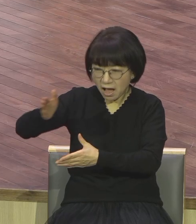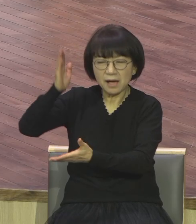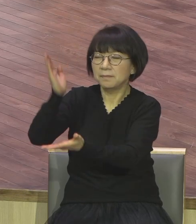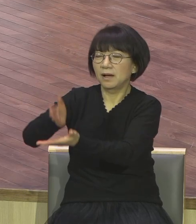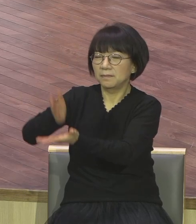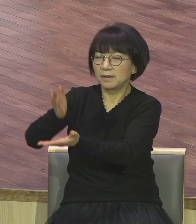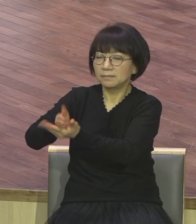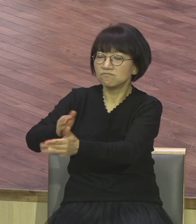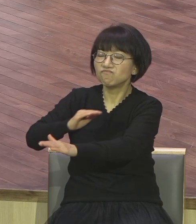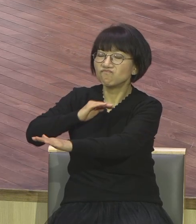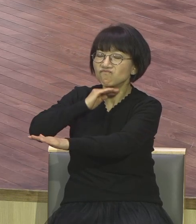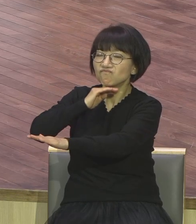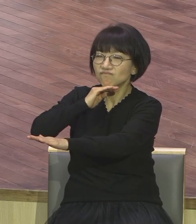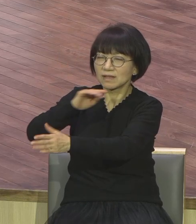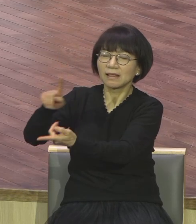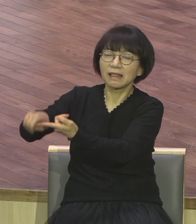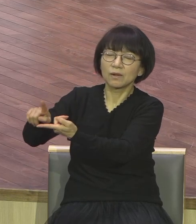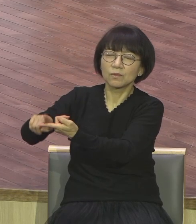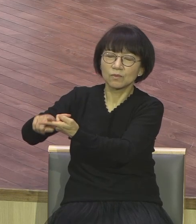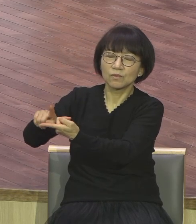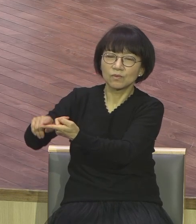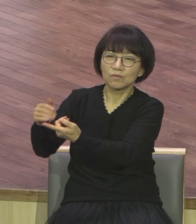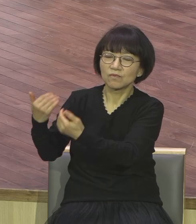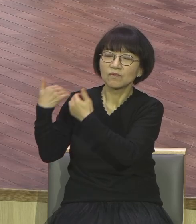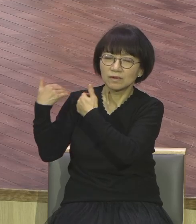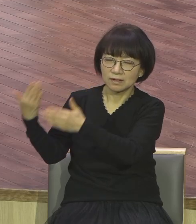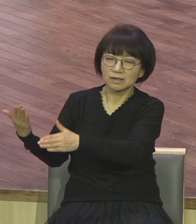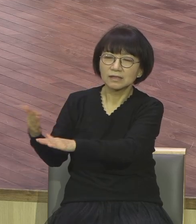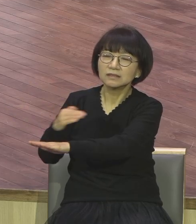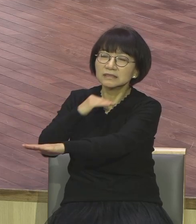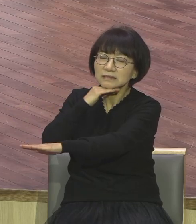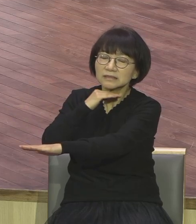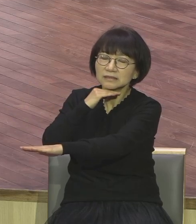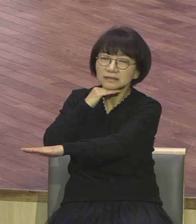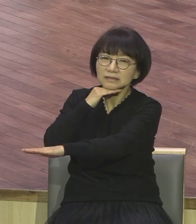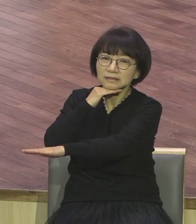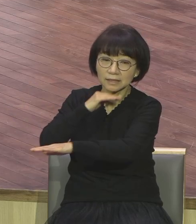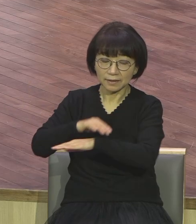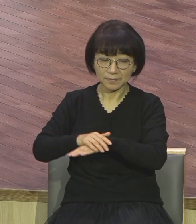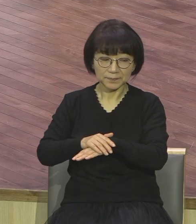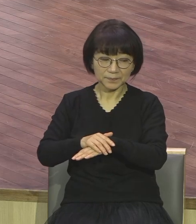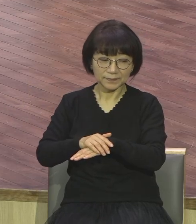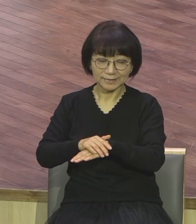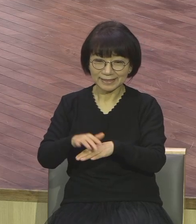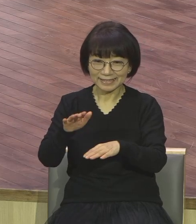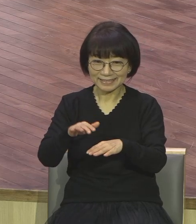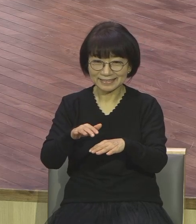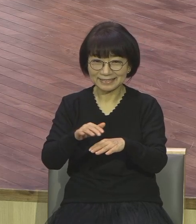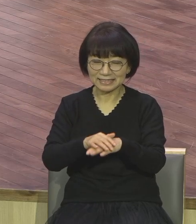마라 놔둬라 이 가라지하고 곡식하고 차이가 없어요